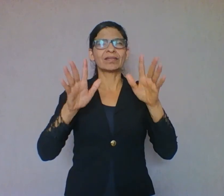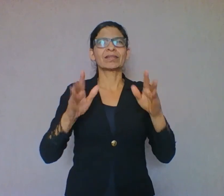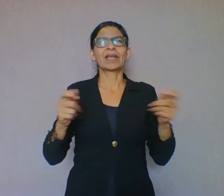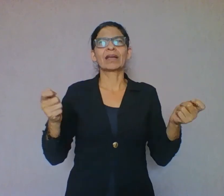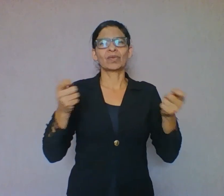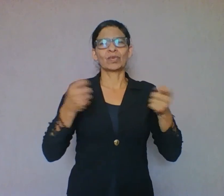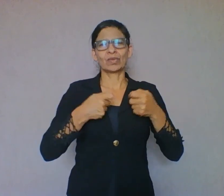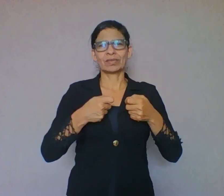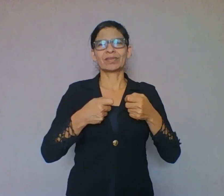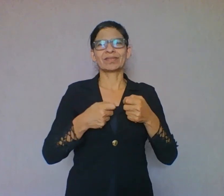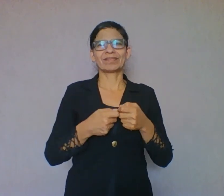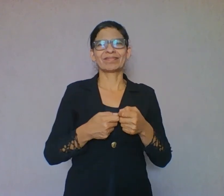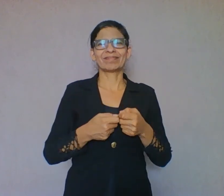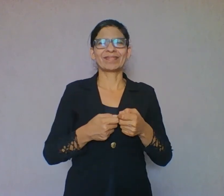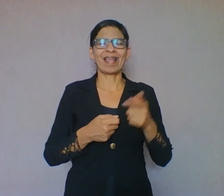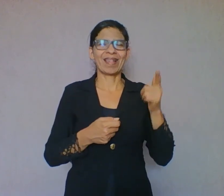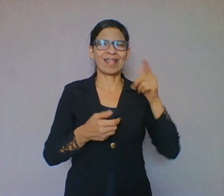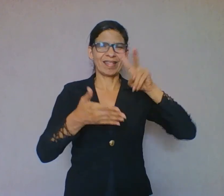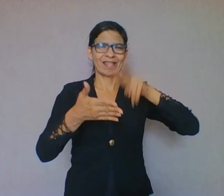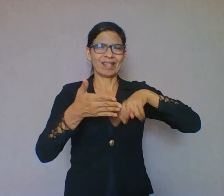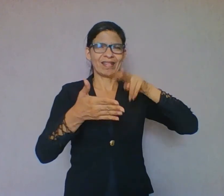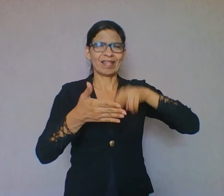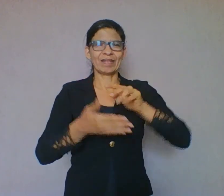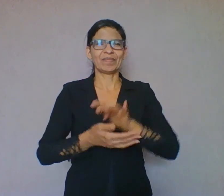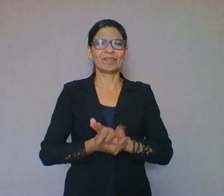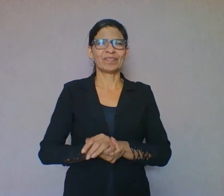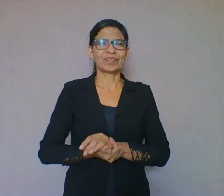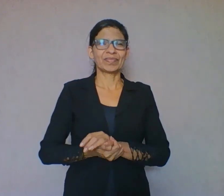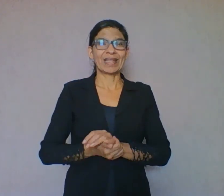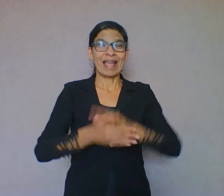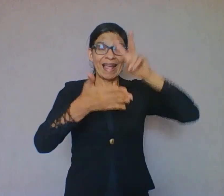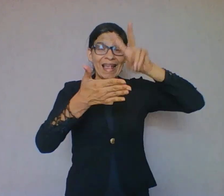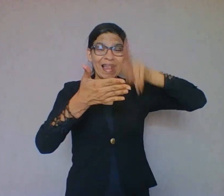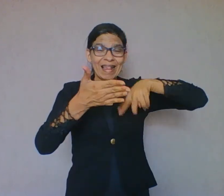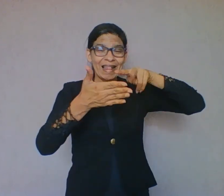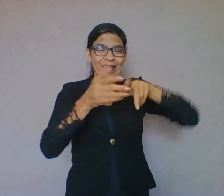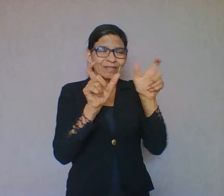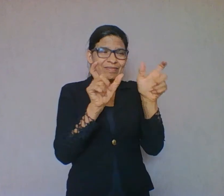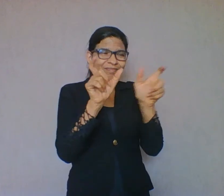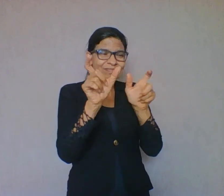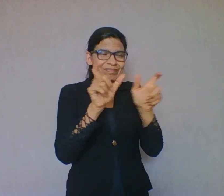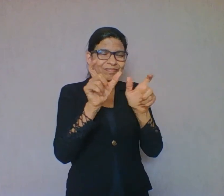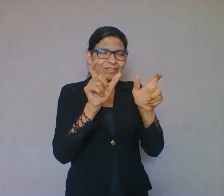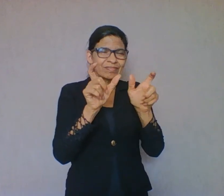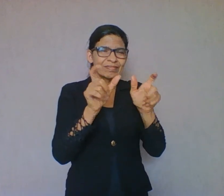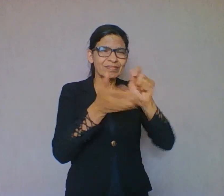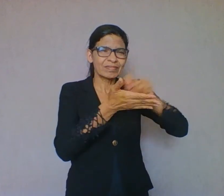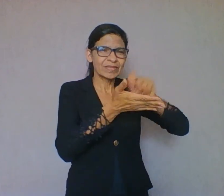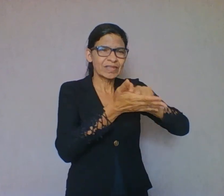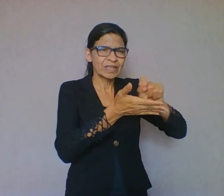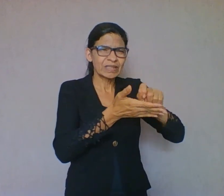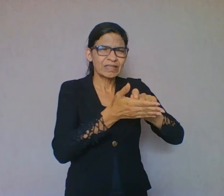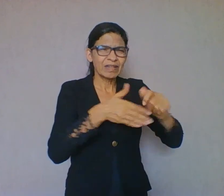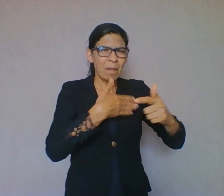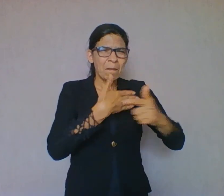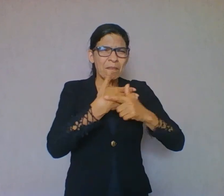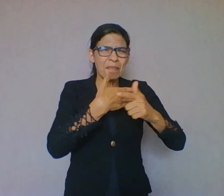da palavra escrita tem um papel importante na história da vida dos seres humanos. É por intermédio dela que os